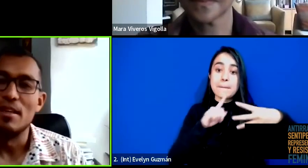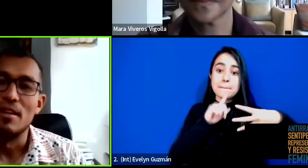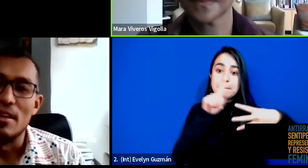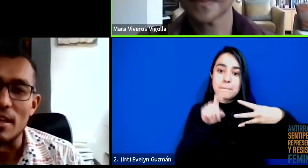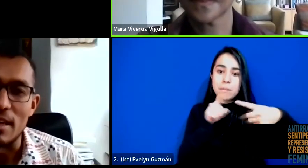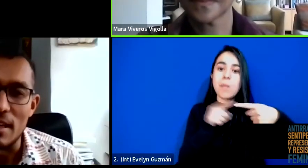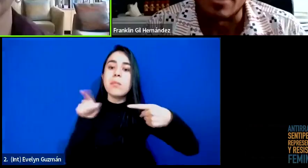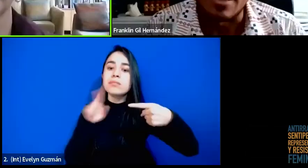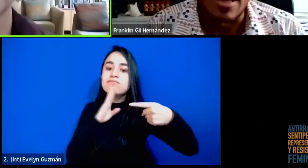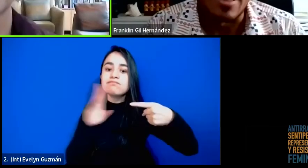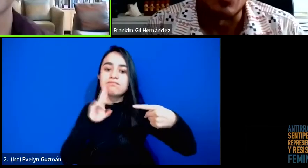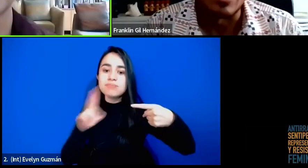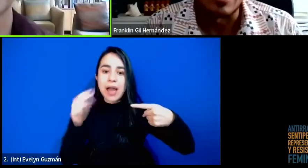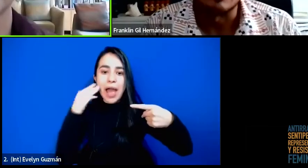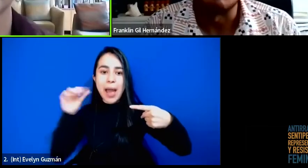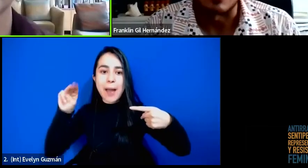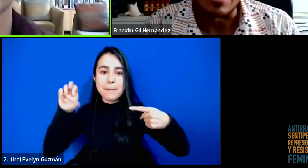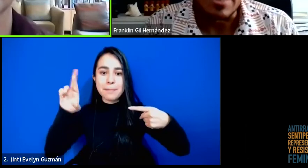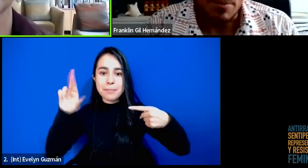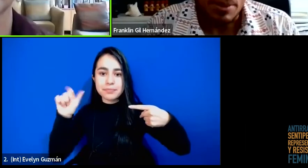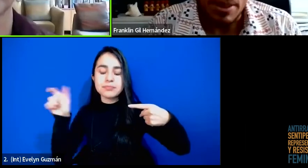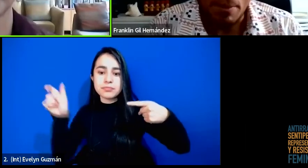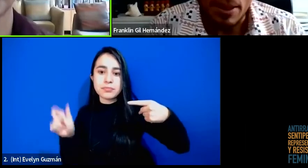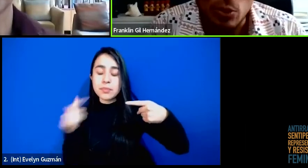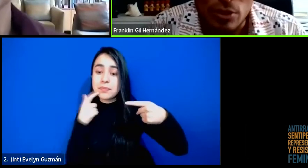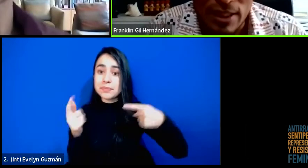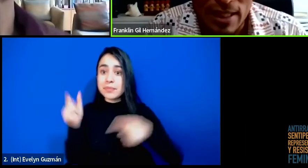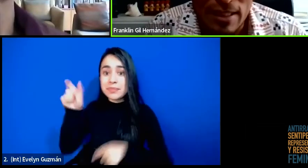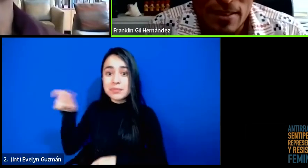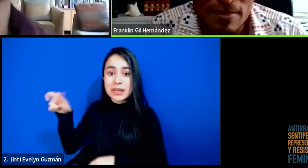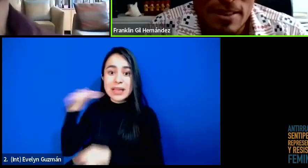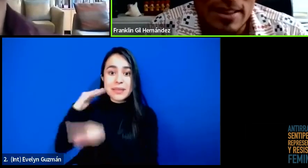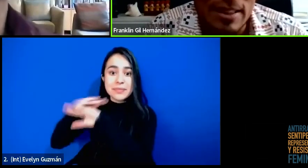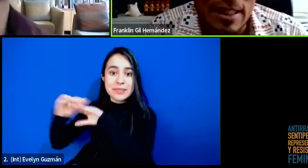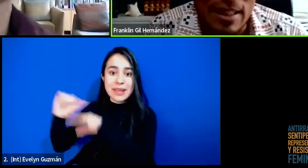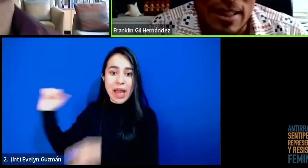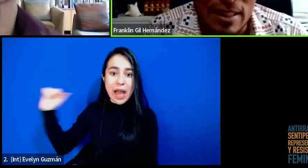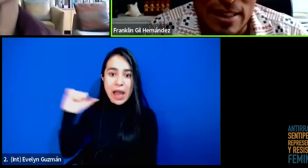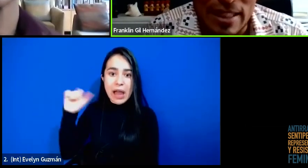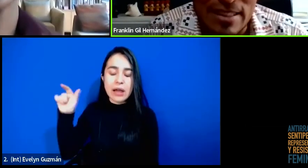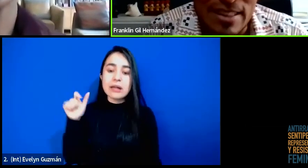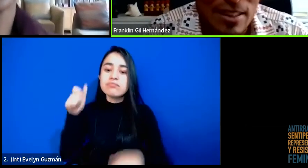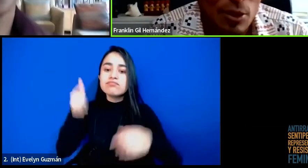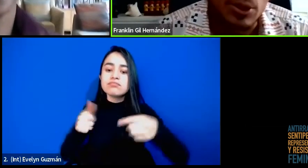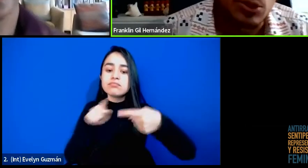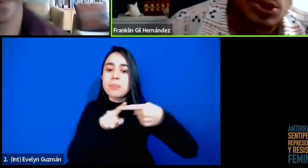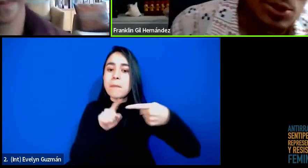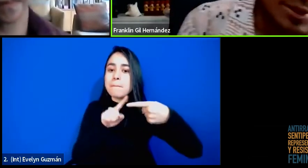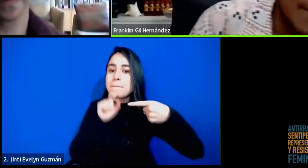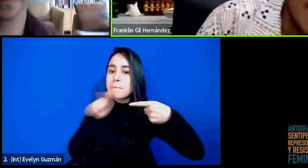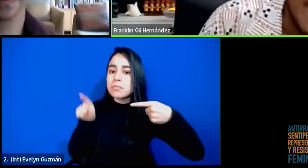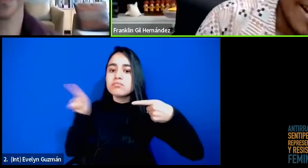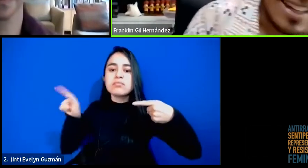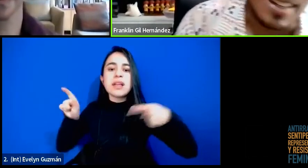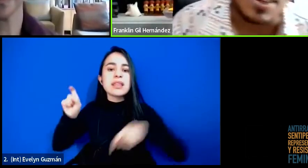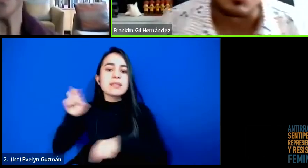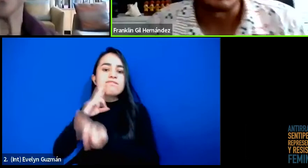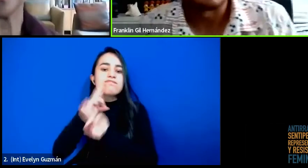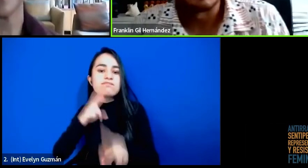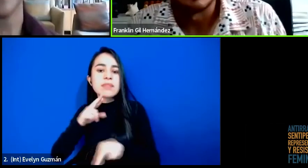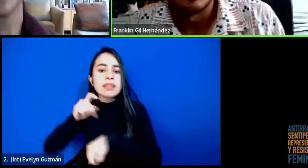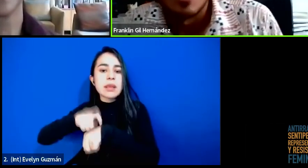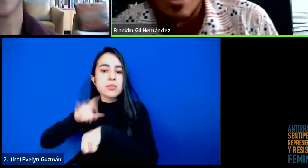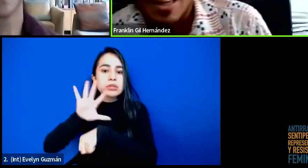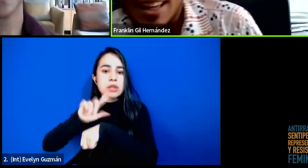Mara. Cada una para esta primera pregunta tiene cinco minutos que